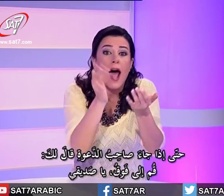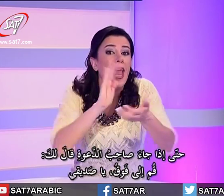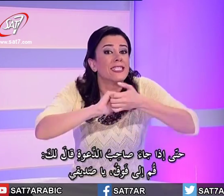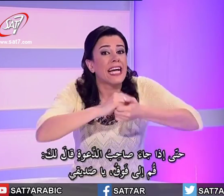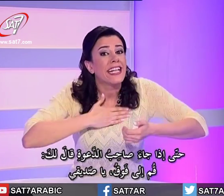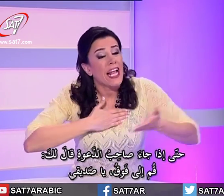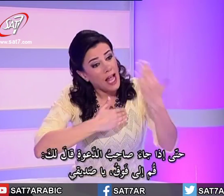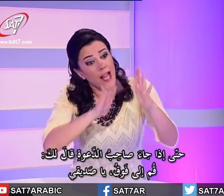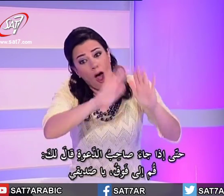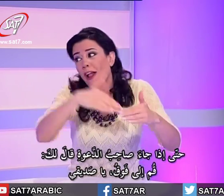صديقي